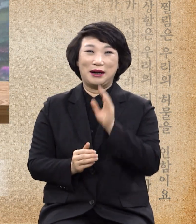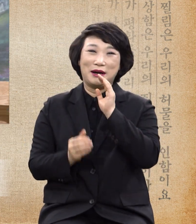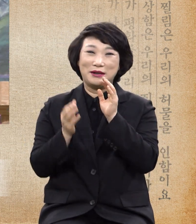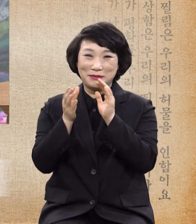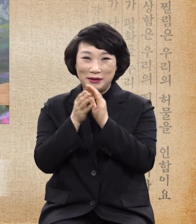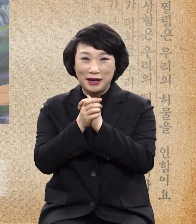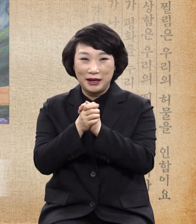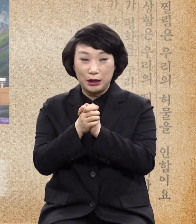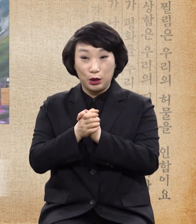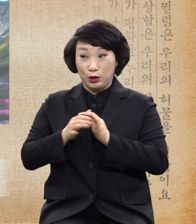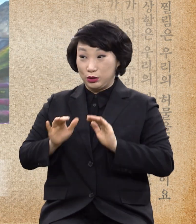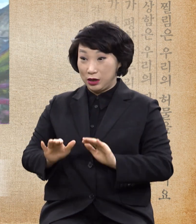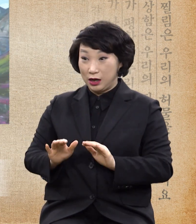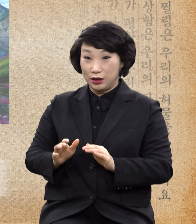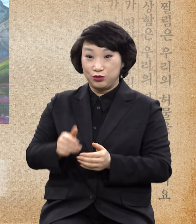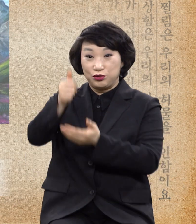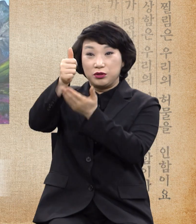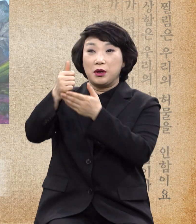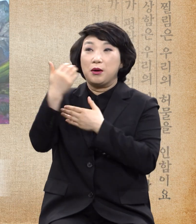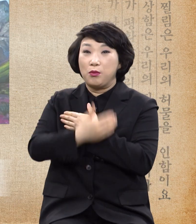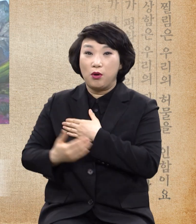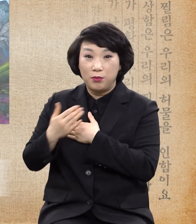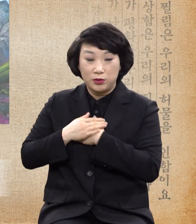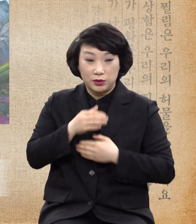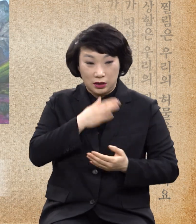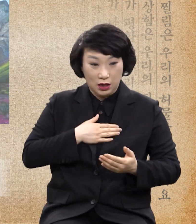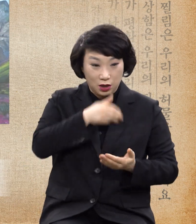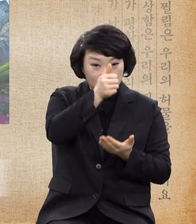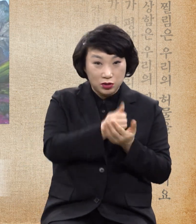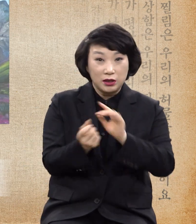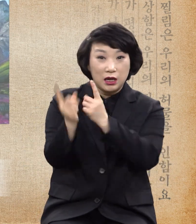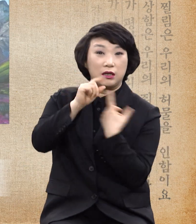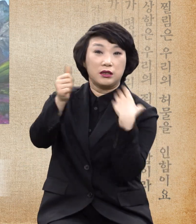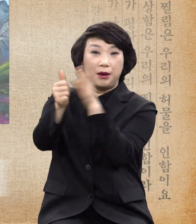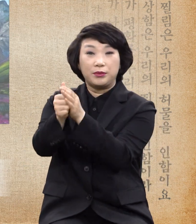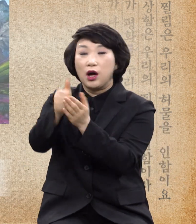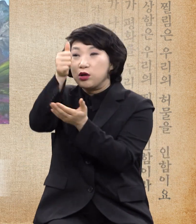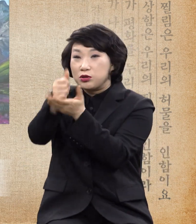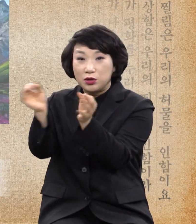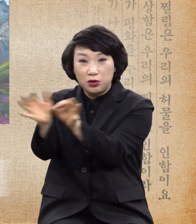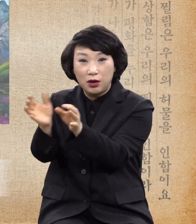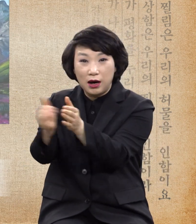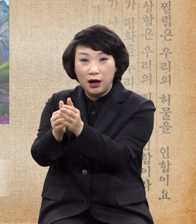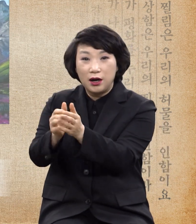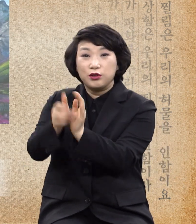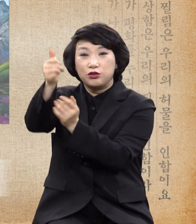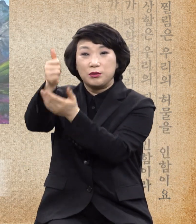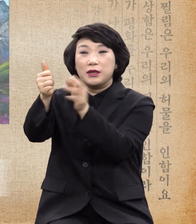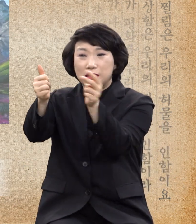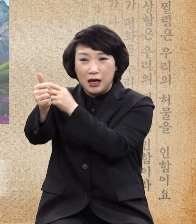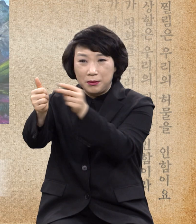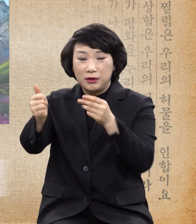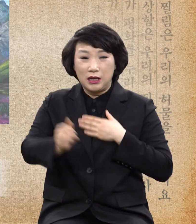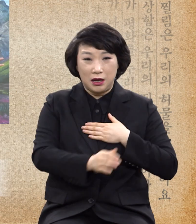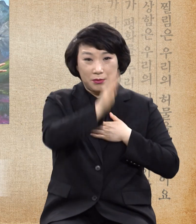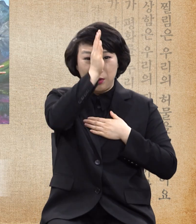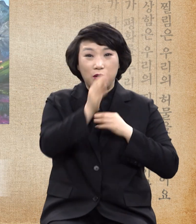그 몸으로 내 죄를 속죄하시고 맞음으로 질병을 담당하시고 이렇던 길을